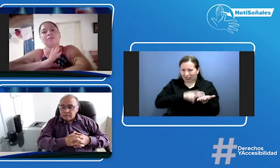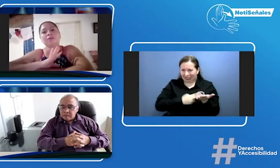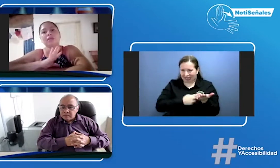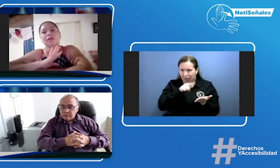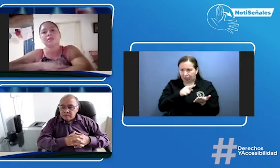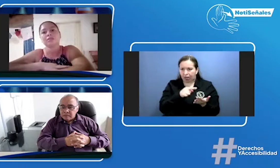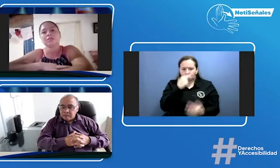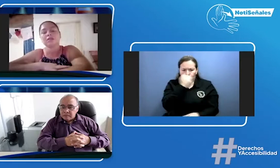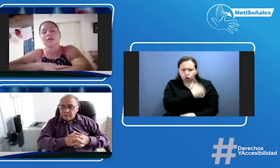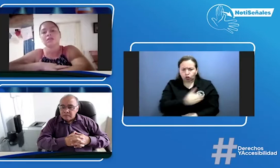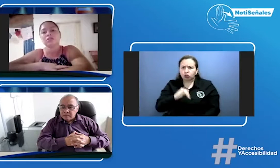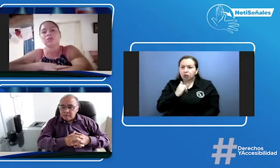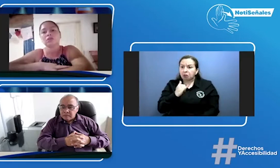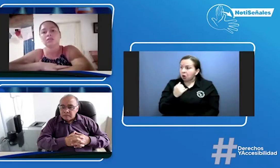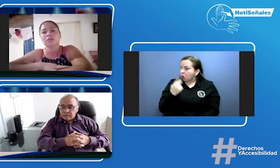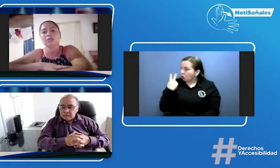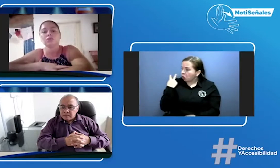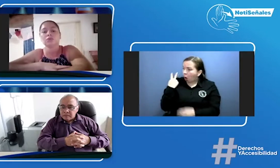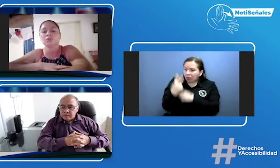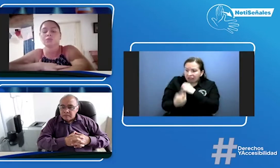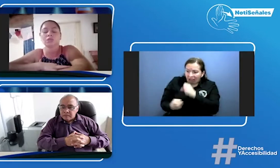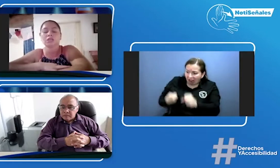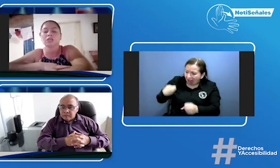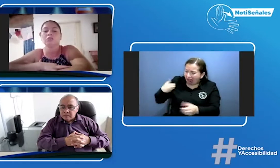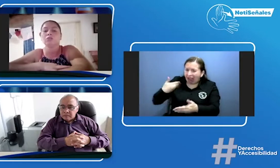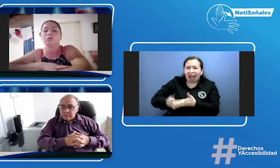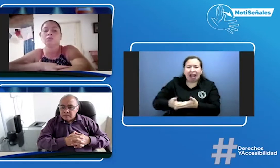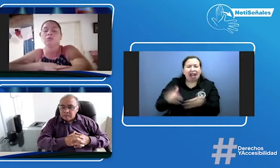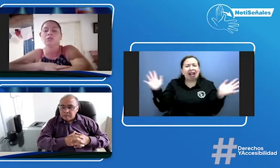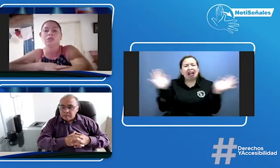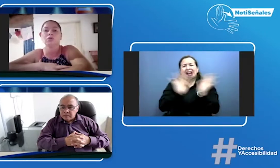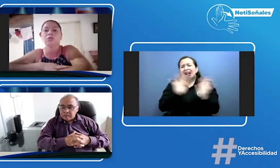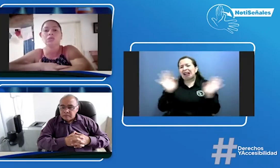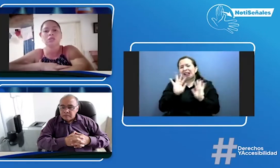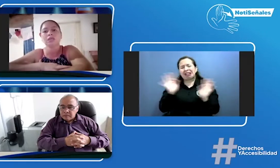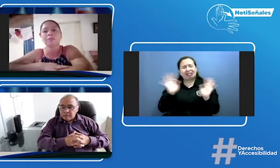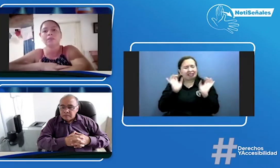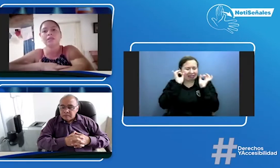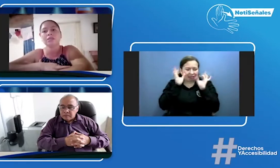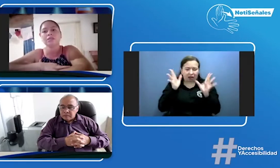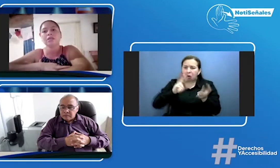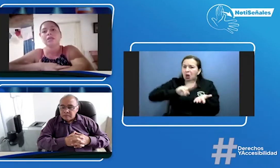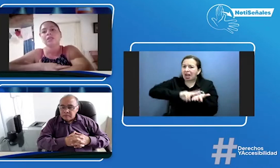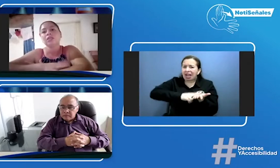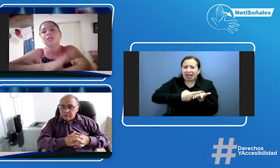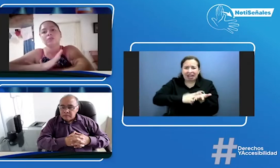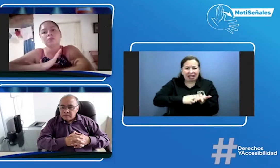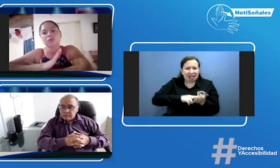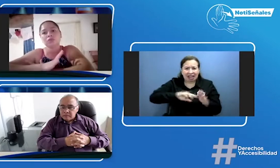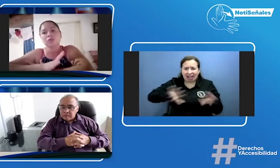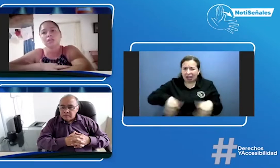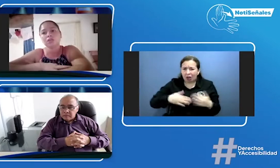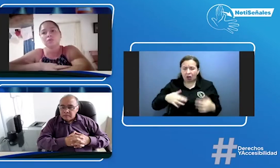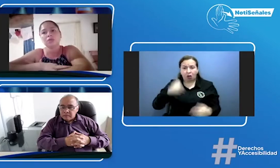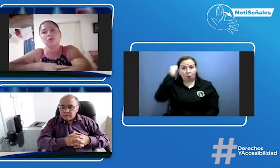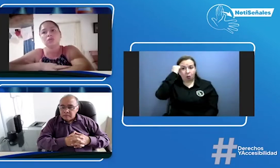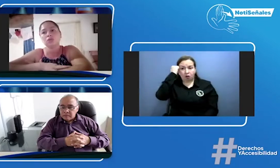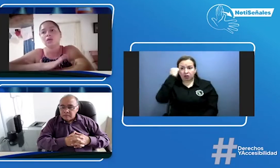verdad que sí ha sido desastroso porque no hemos tenido ni intérpretes ni profesores bilingües. Los niños han